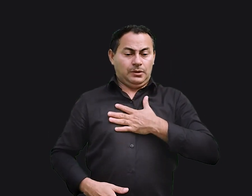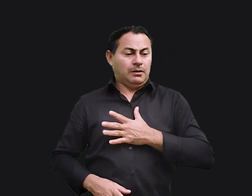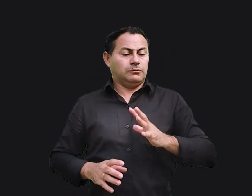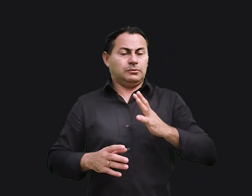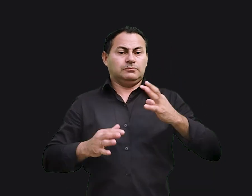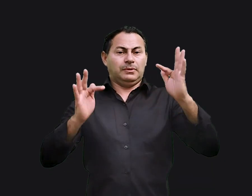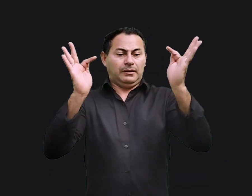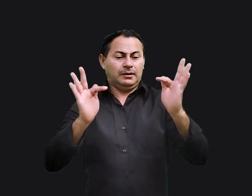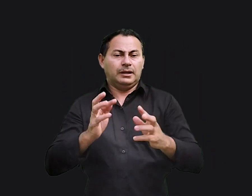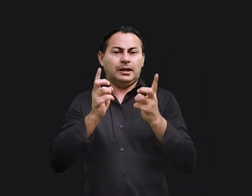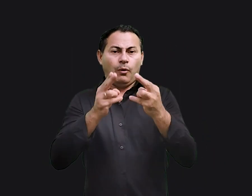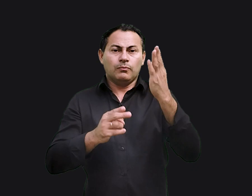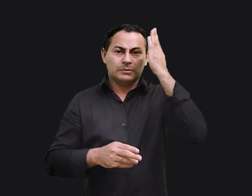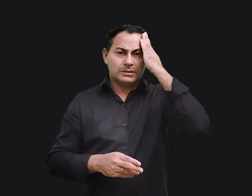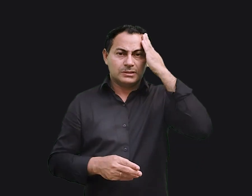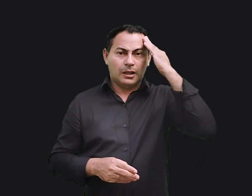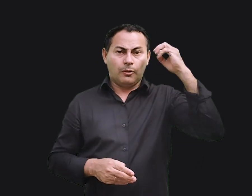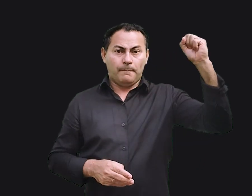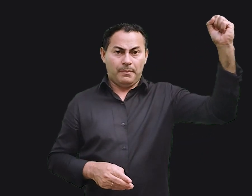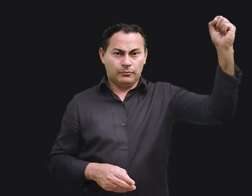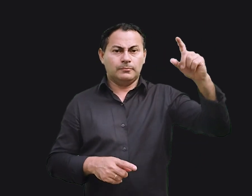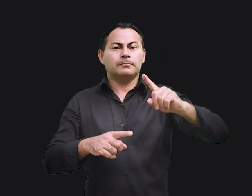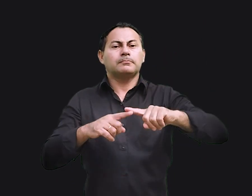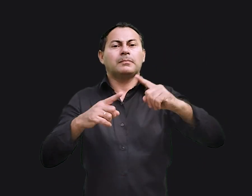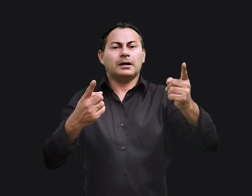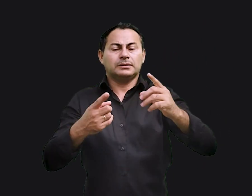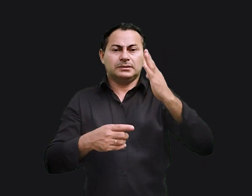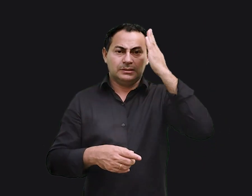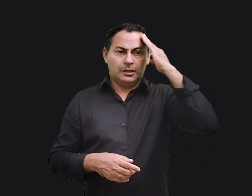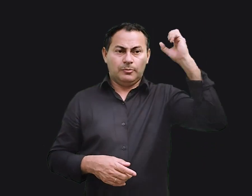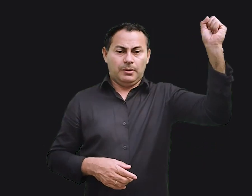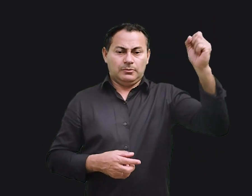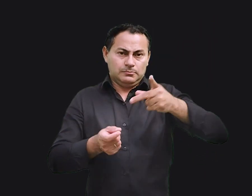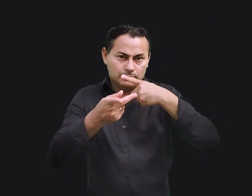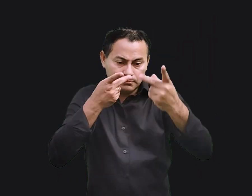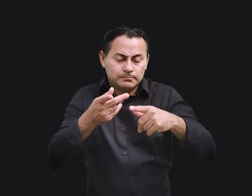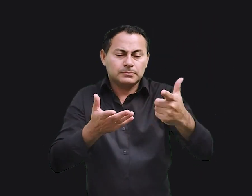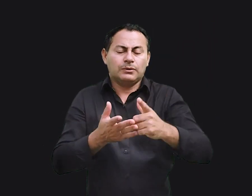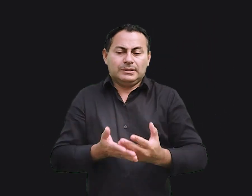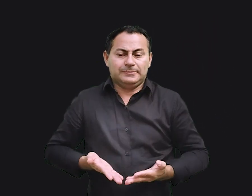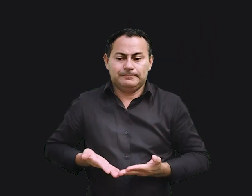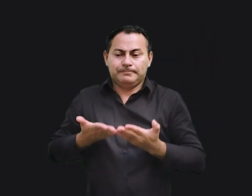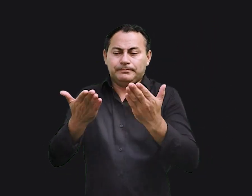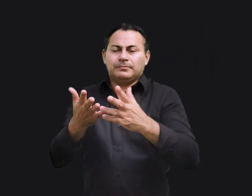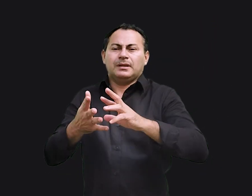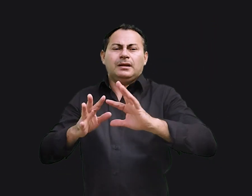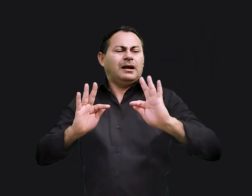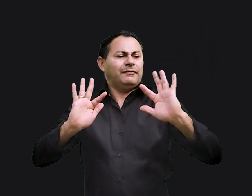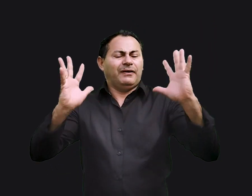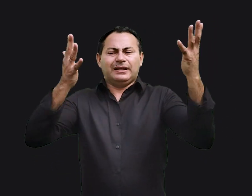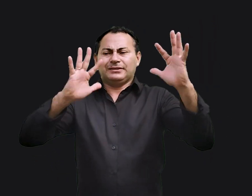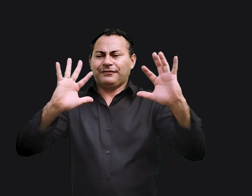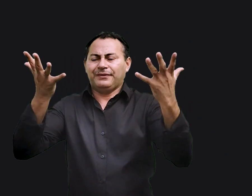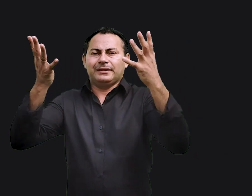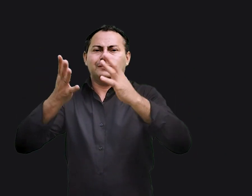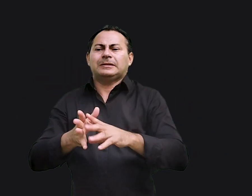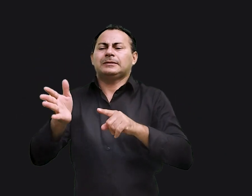autogratificação como Salomão. No entanto, Salomão diz que, enquanto ele se entregava à diversão, ele se